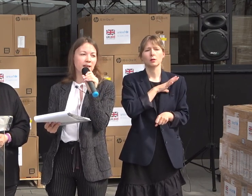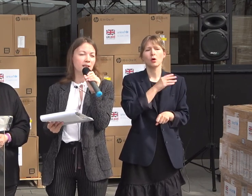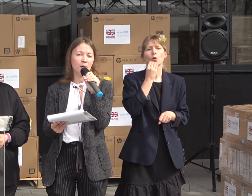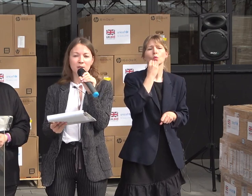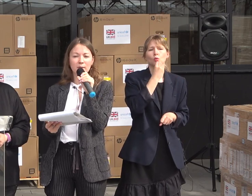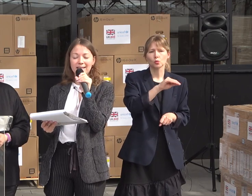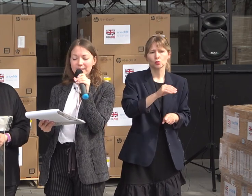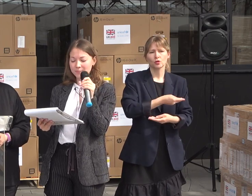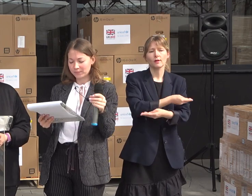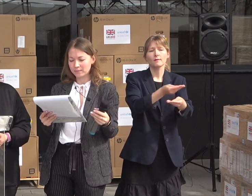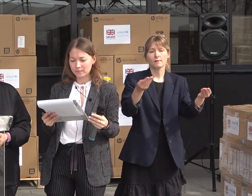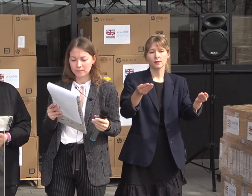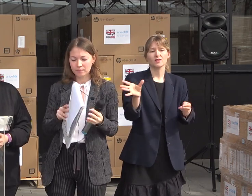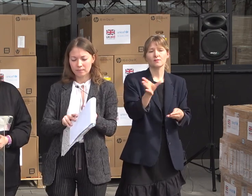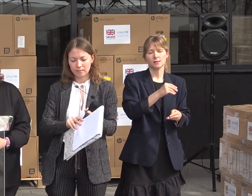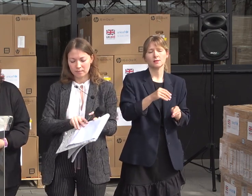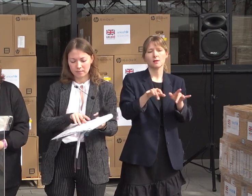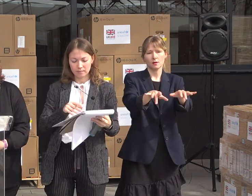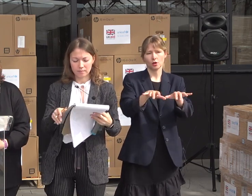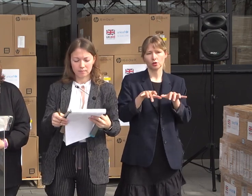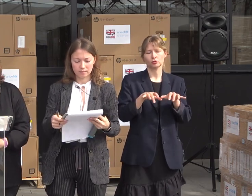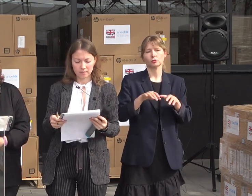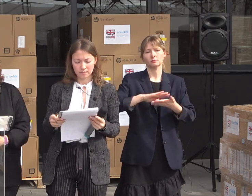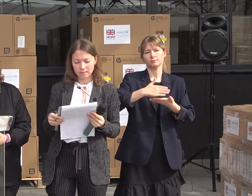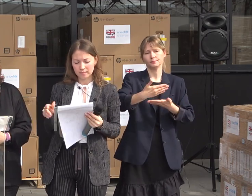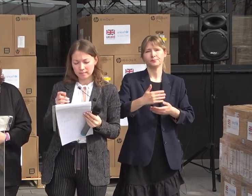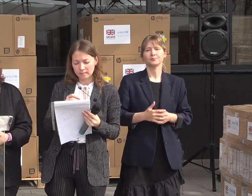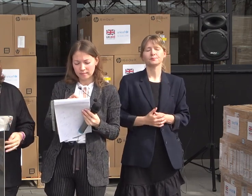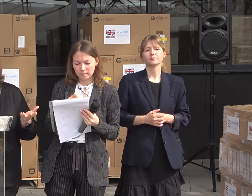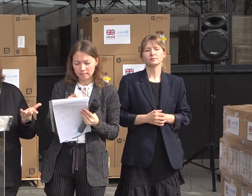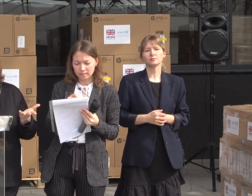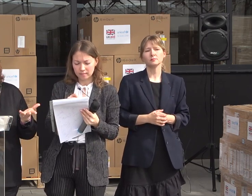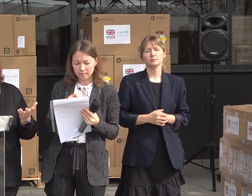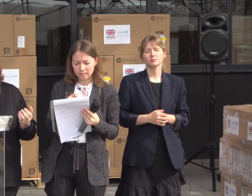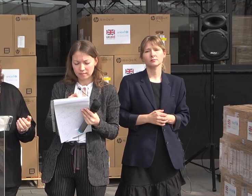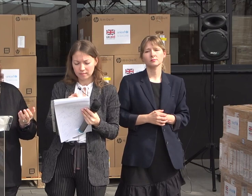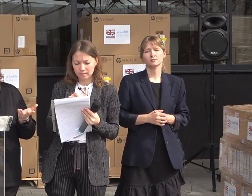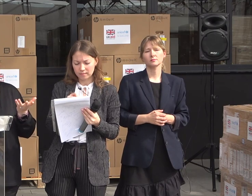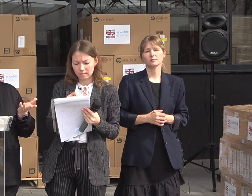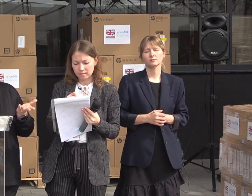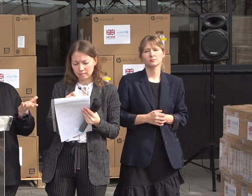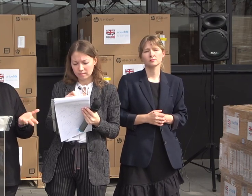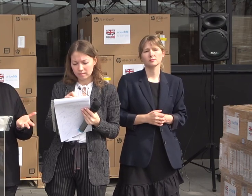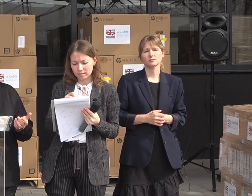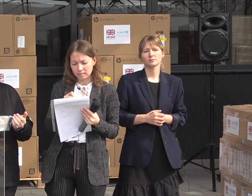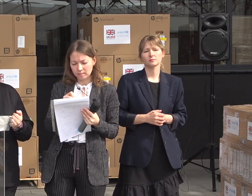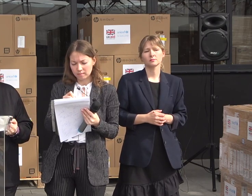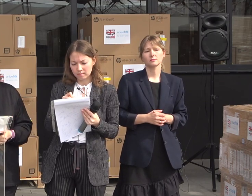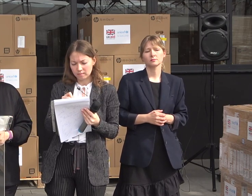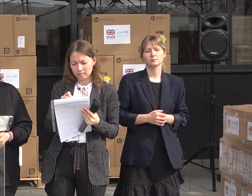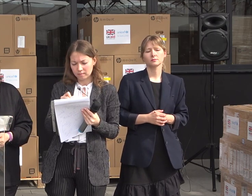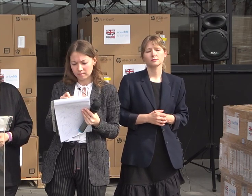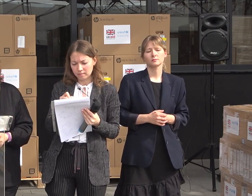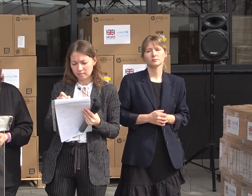oferirea echipamentului IT. All of these efforts are aimed to empower frontline workers such as community social assistants